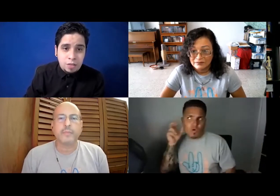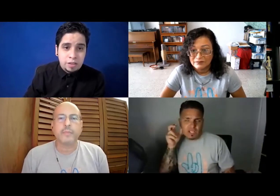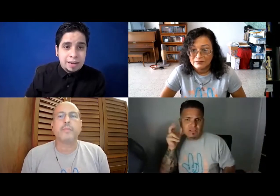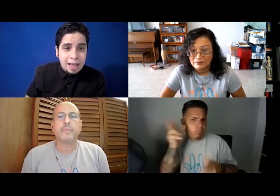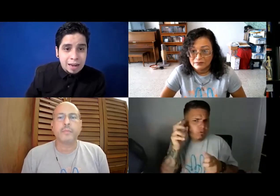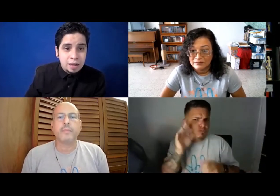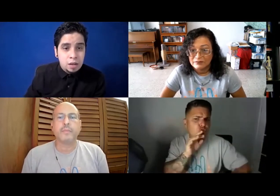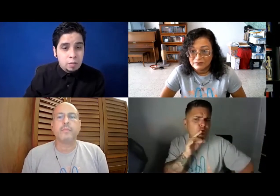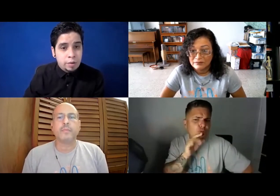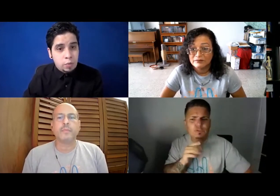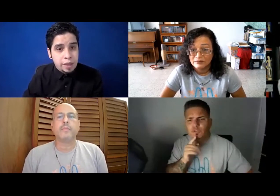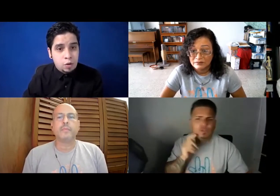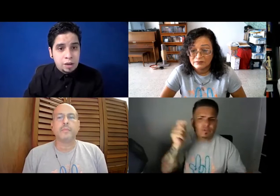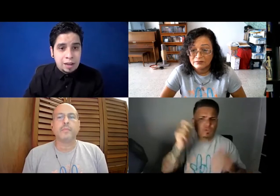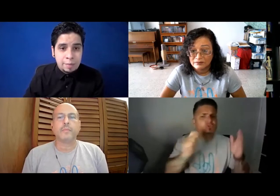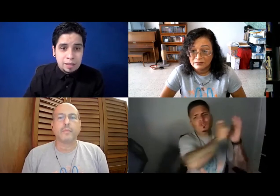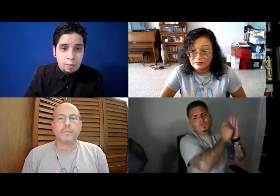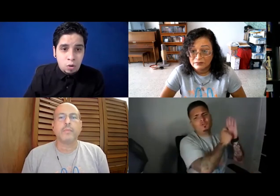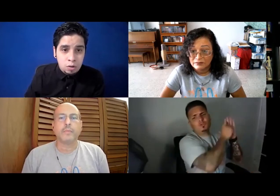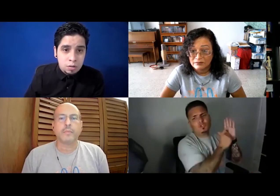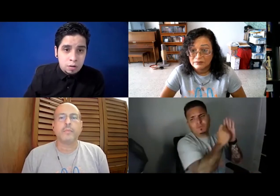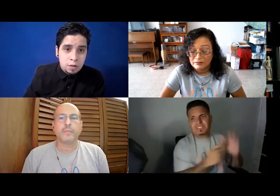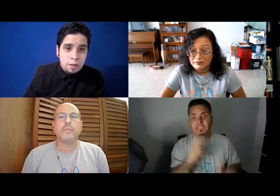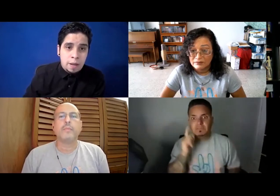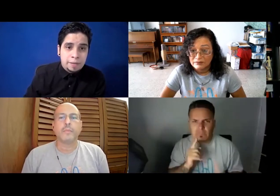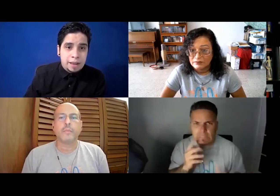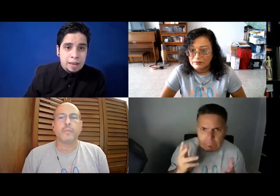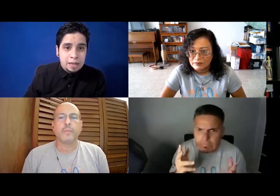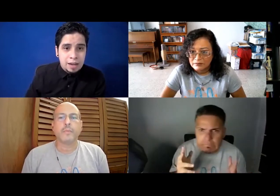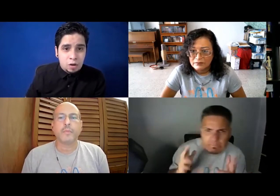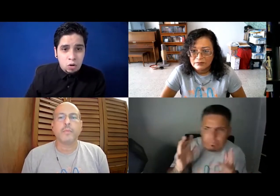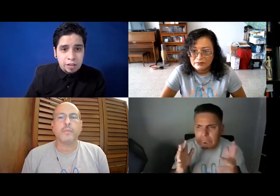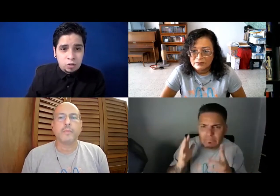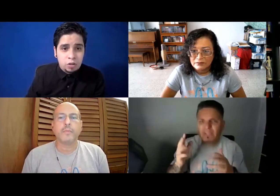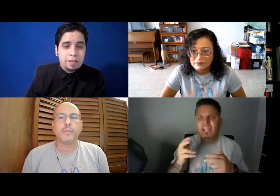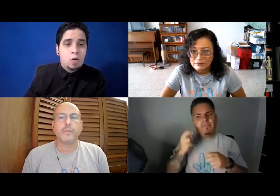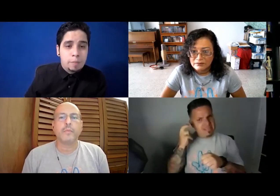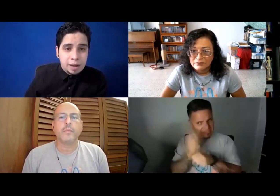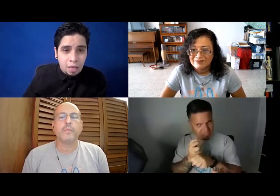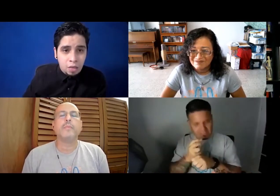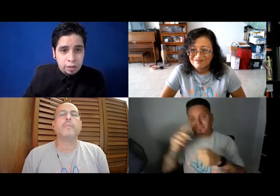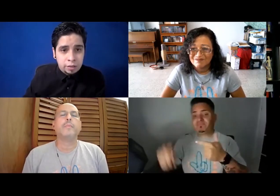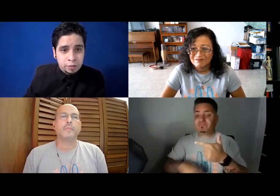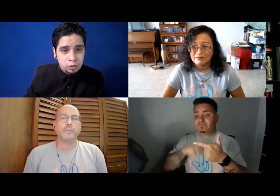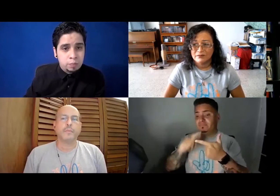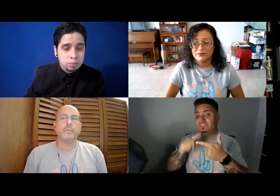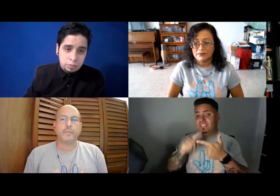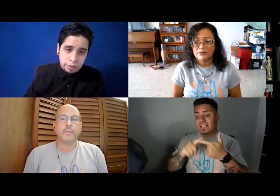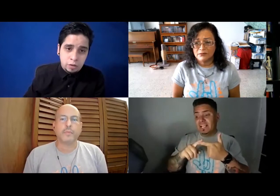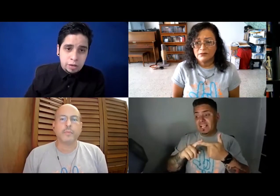no se ven claras, pues no pueden escuchar claramente la voz, empiezan a escribir las cosas, el suelo se hace complicado, eso hay que